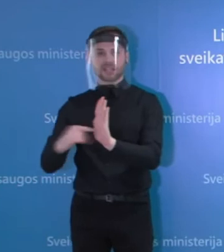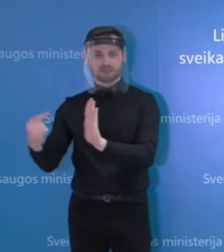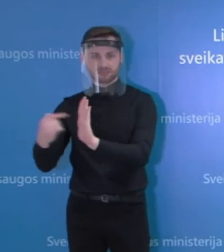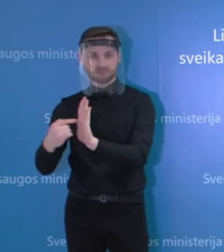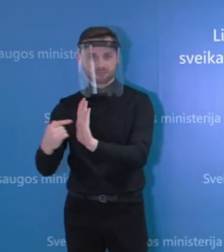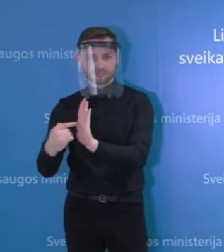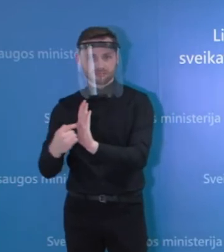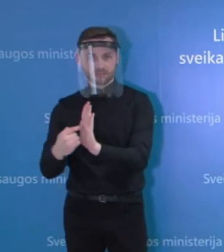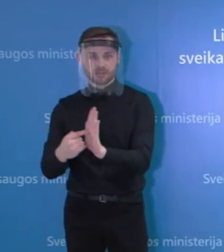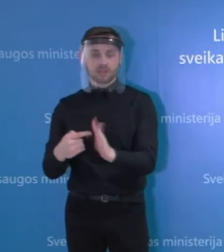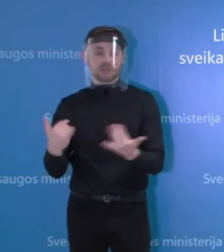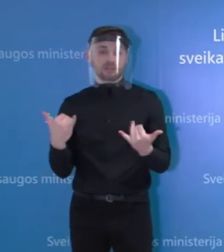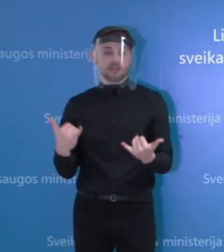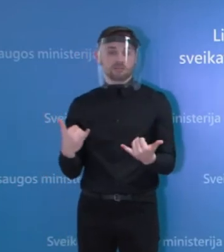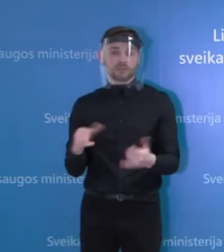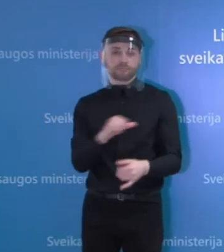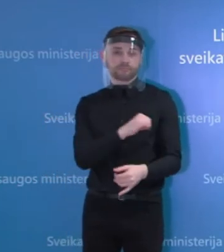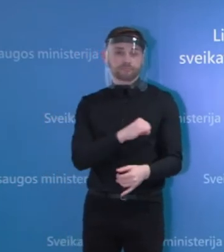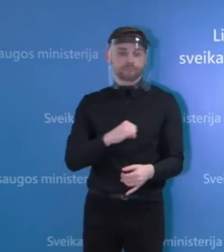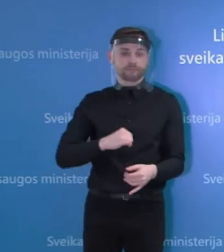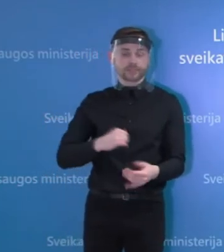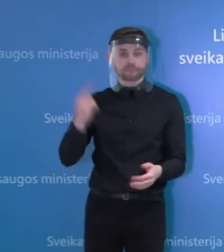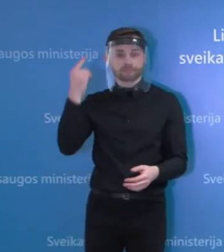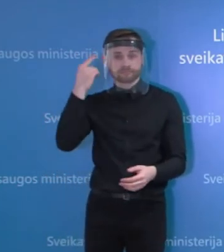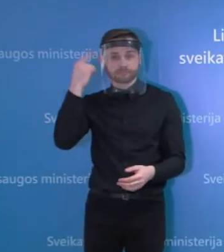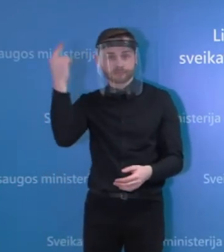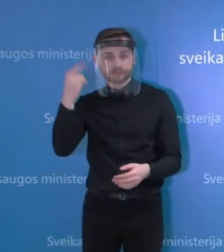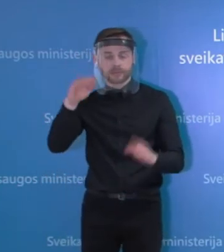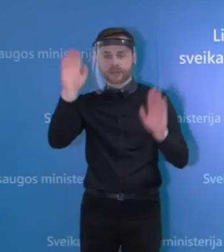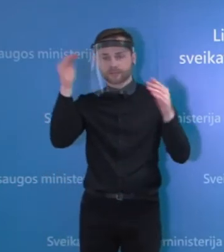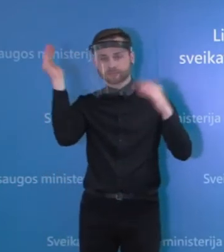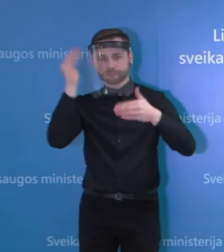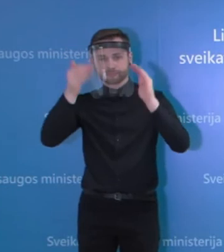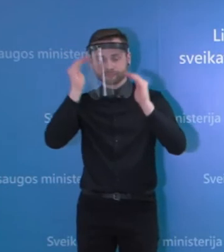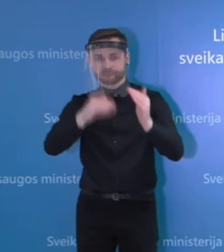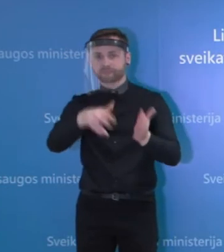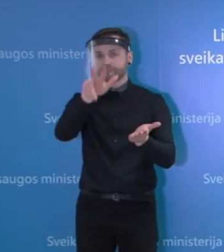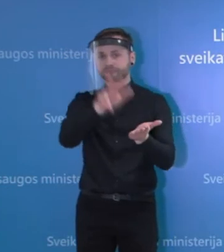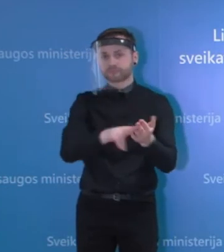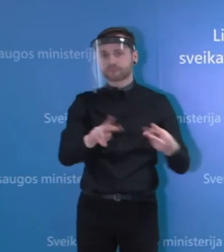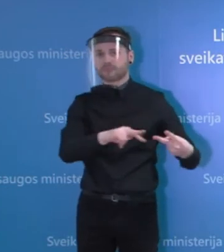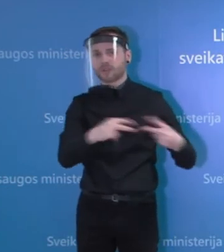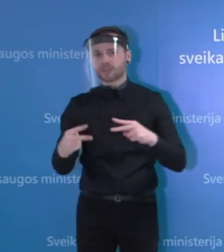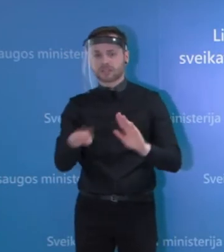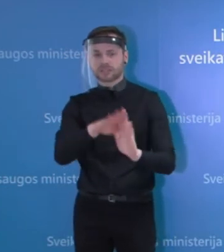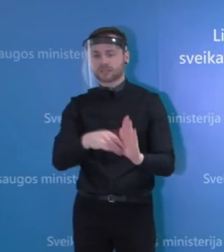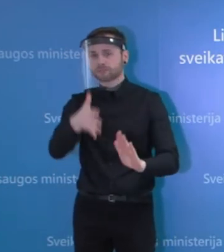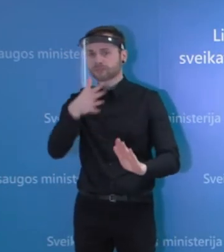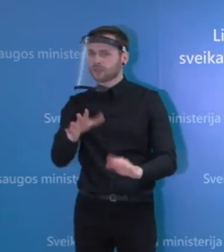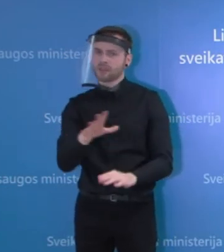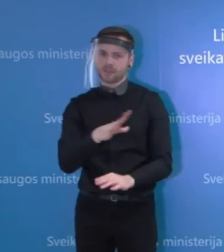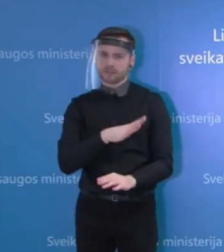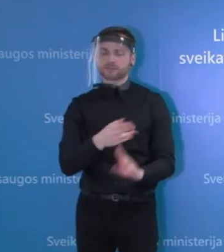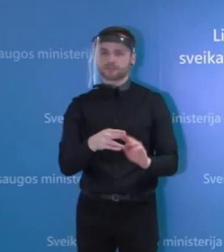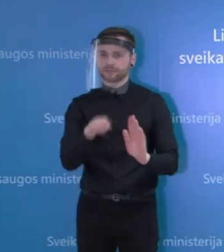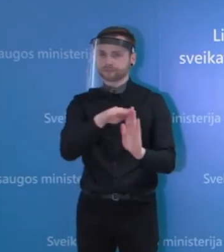negalim vienasmeniškai paimti ir pakeisti arba nesilaikyti įstatymą, tai su tuo ir susiję